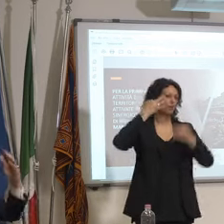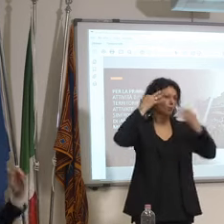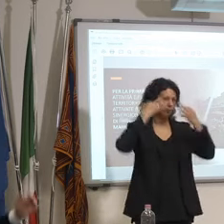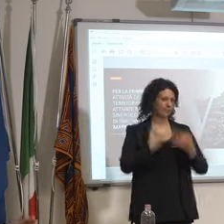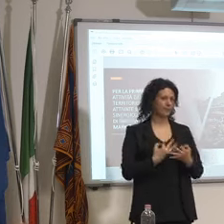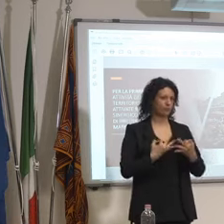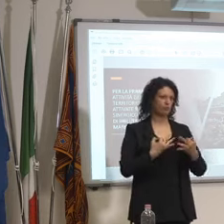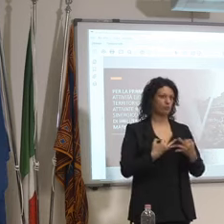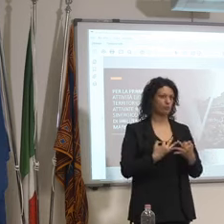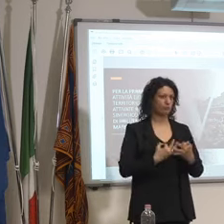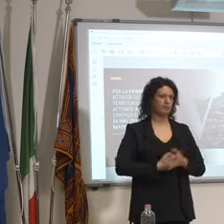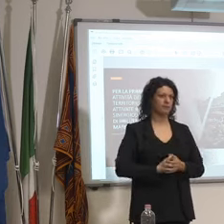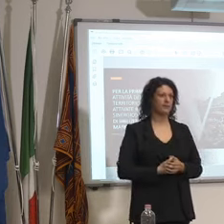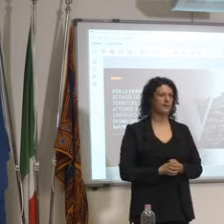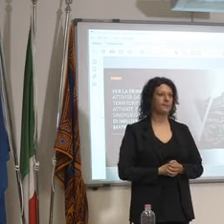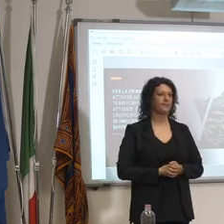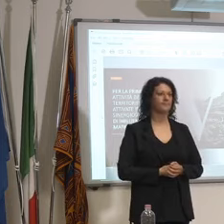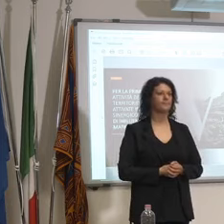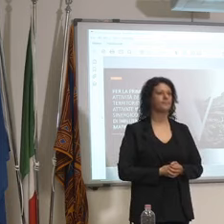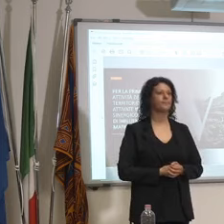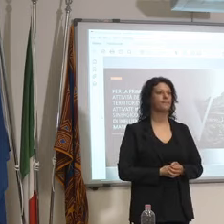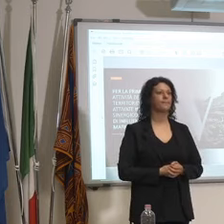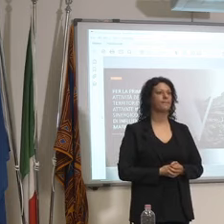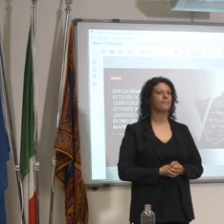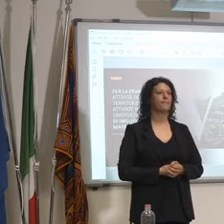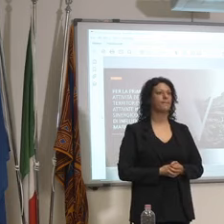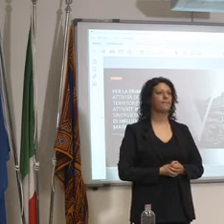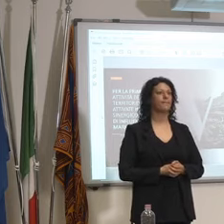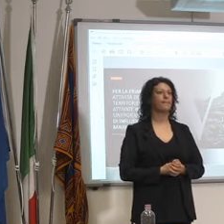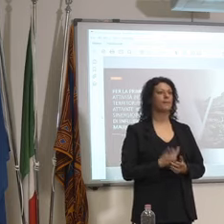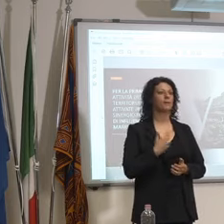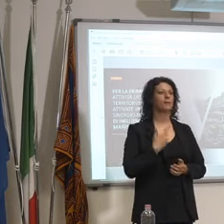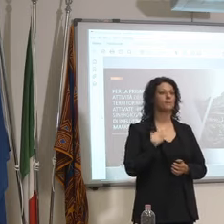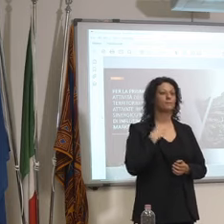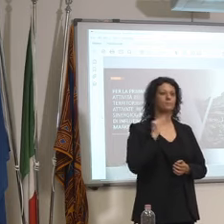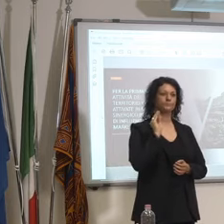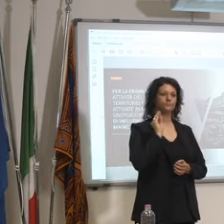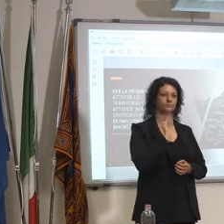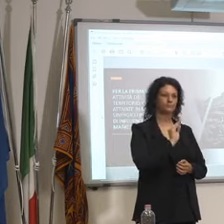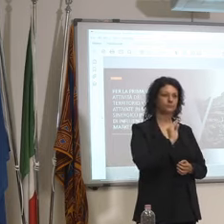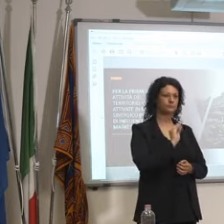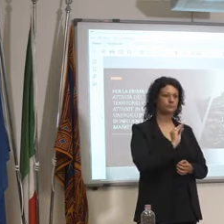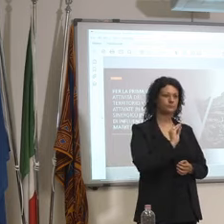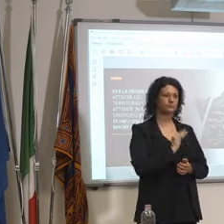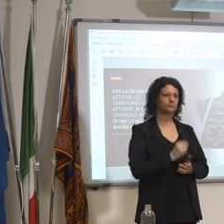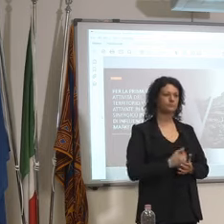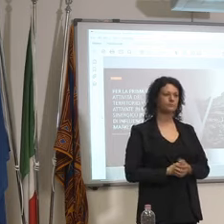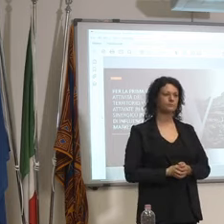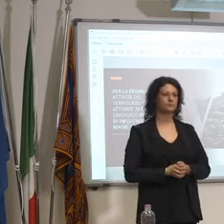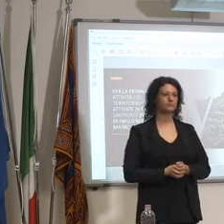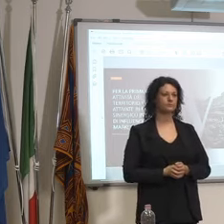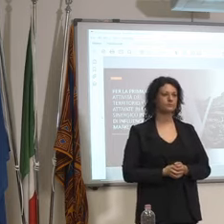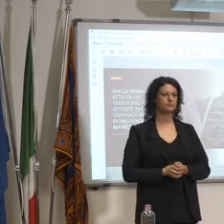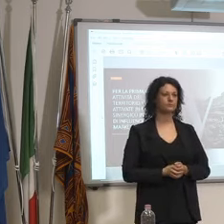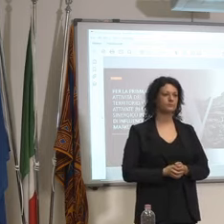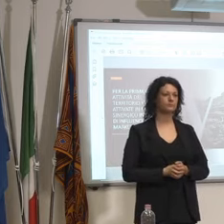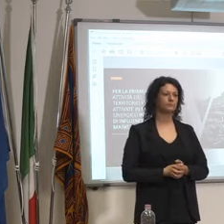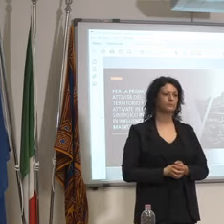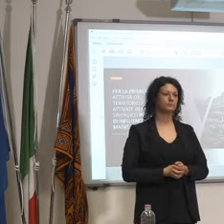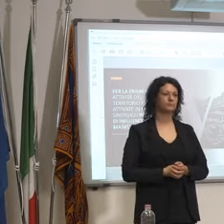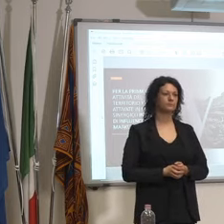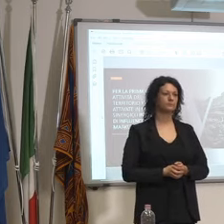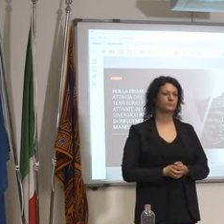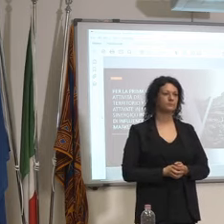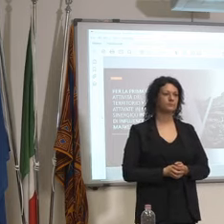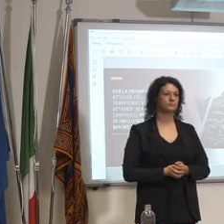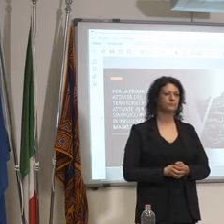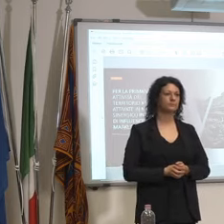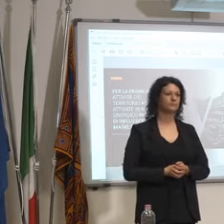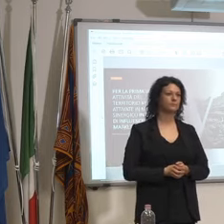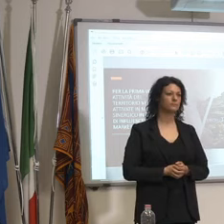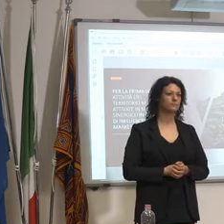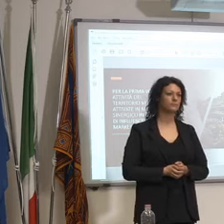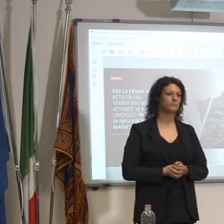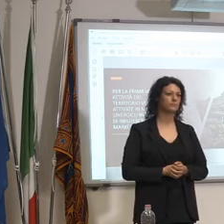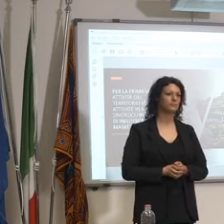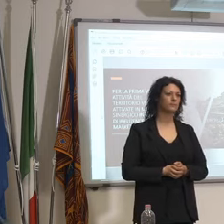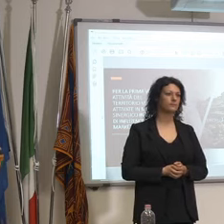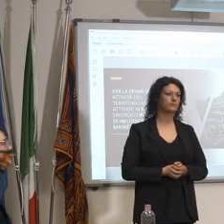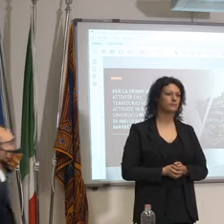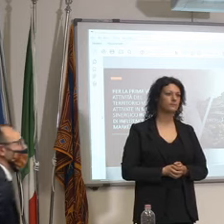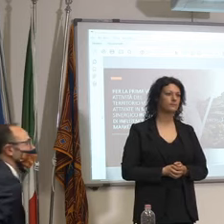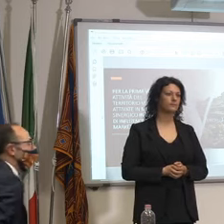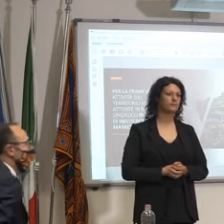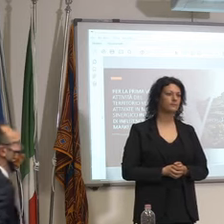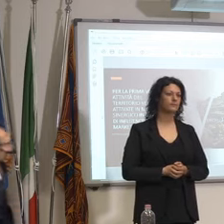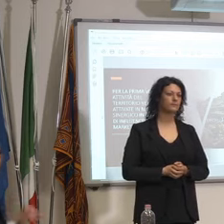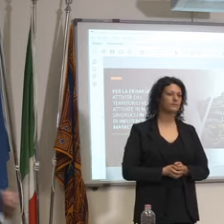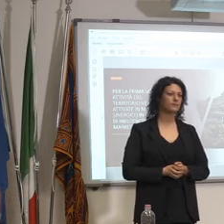anche perché il segretario del suo partito ha detto che si è già trovato più responsabile quindi avrebbe già chiuso